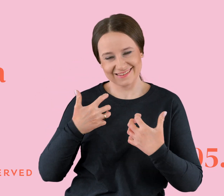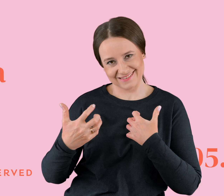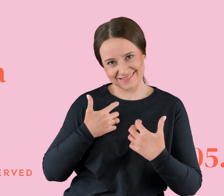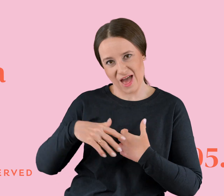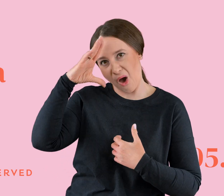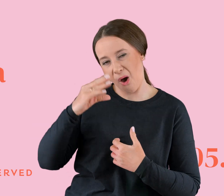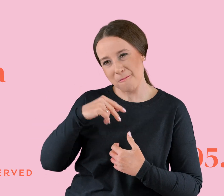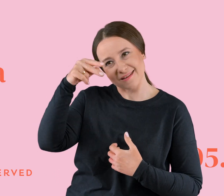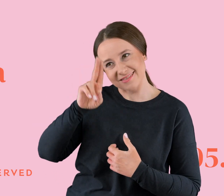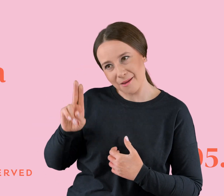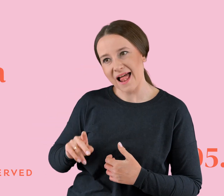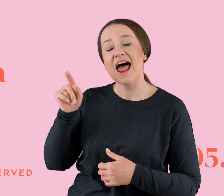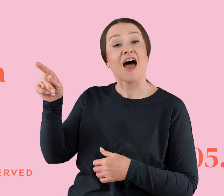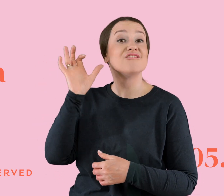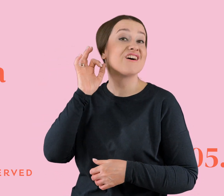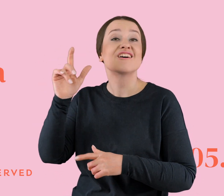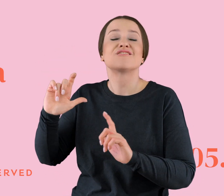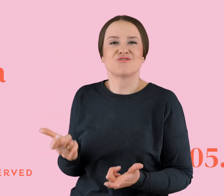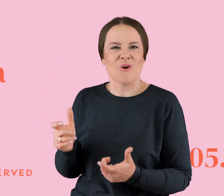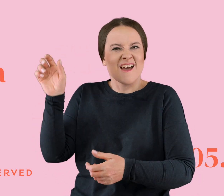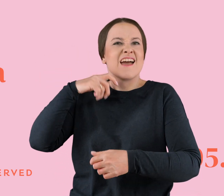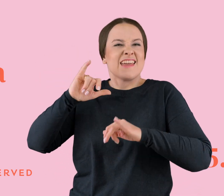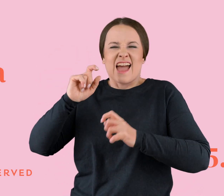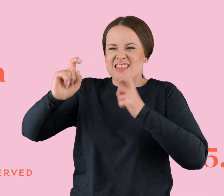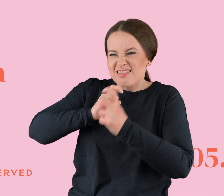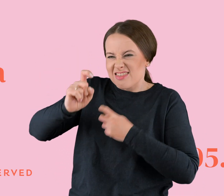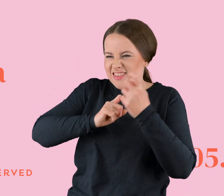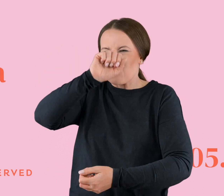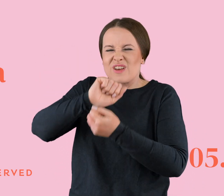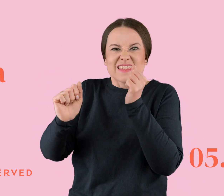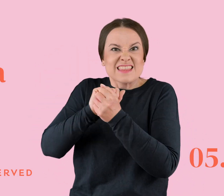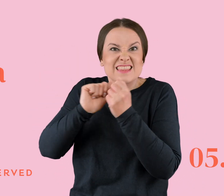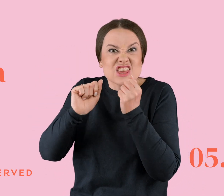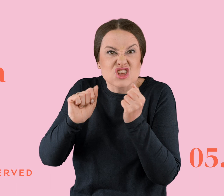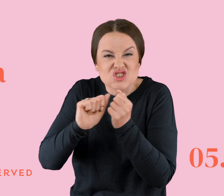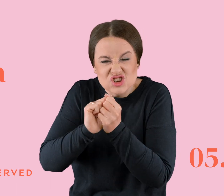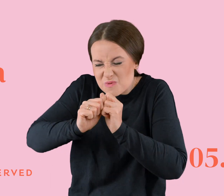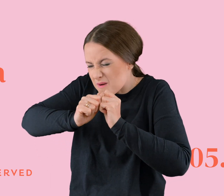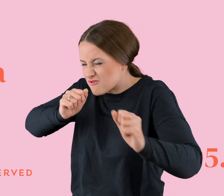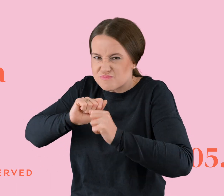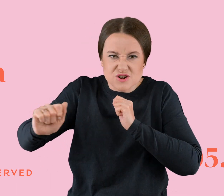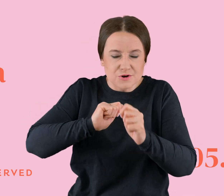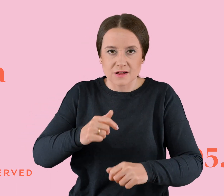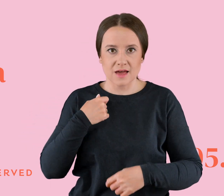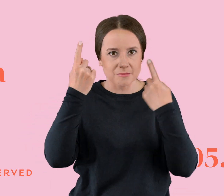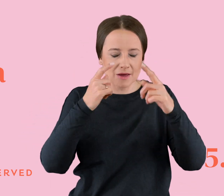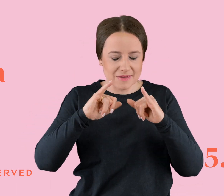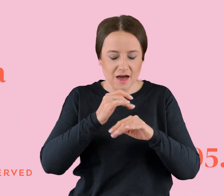niej obraz, który ona oczywiście później w furii zniszczyła. I myślałam sobie, jak już przejdziemy przez to całe gówno, jak ja go